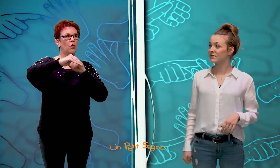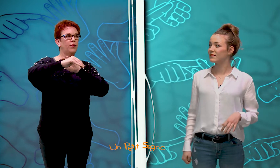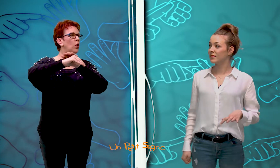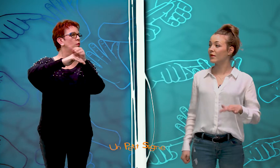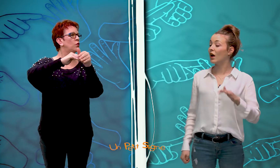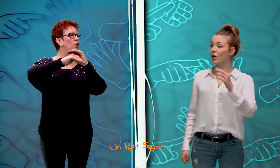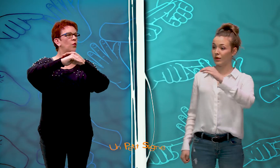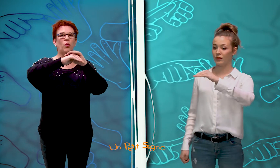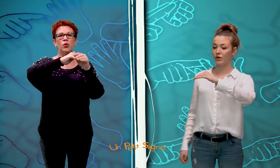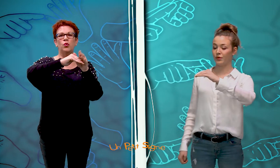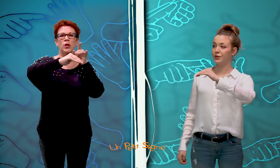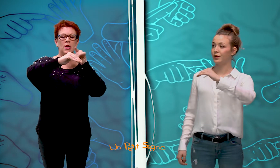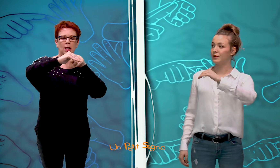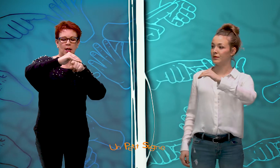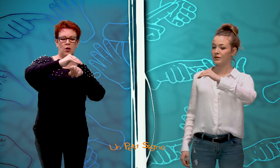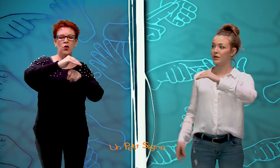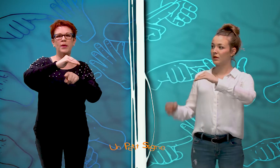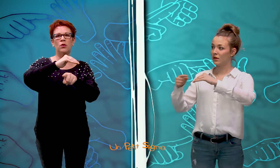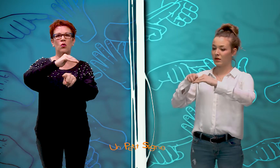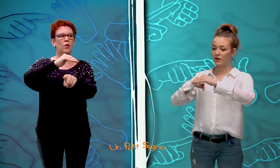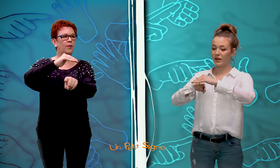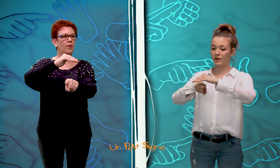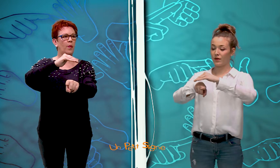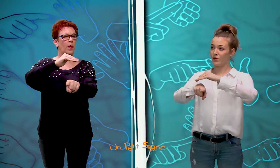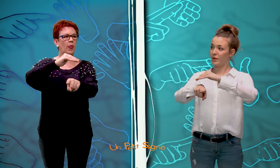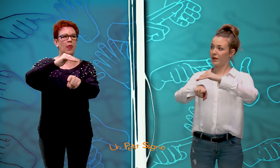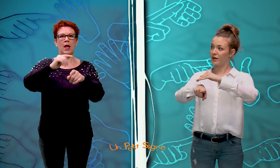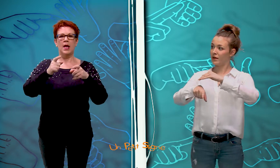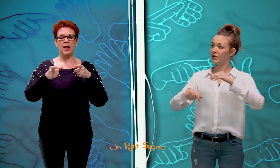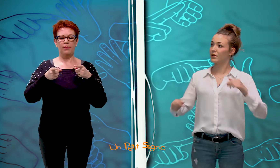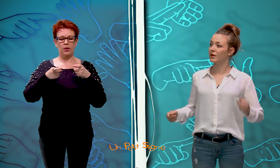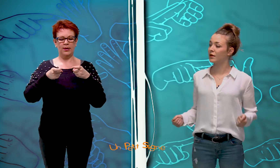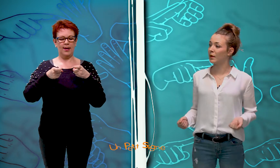on fait comme une sorte de pont, de tunnel. Le métro. D'accord. Et puis le train.